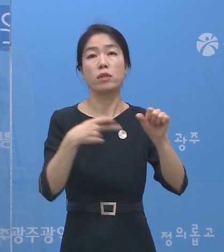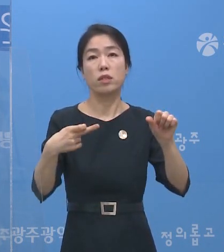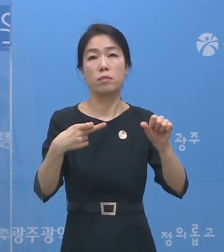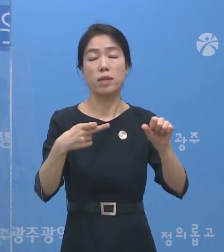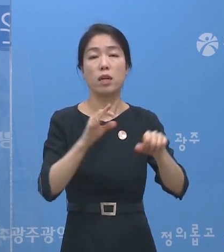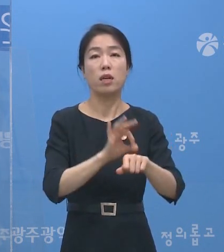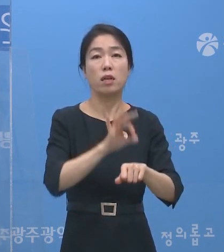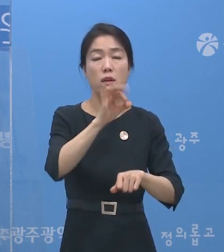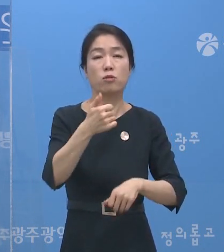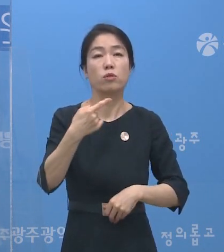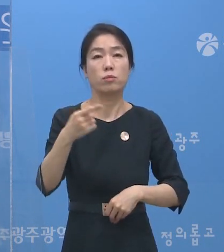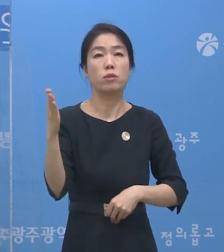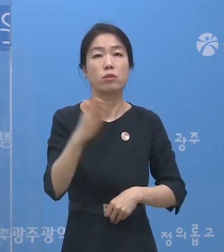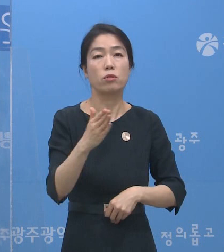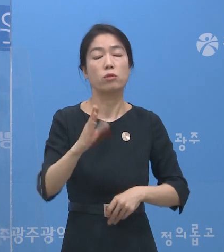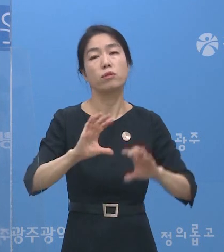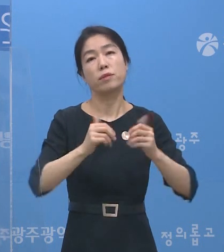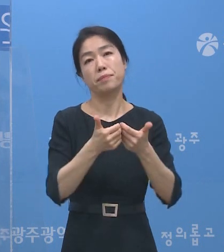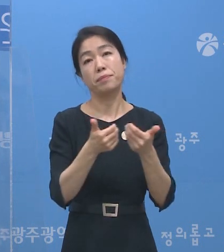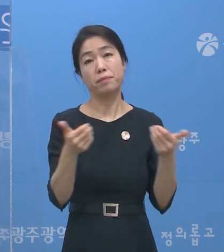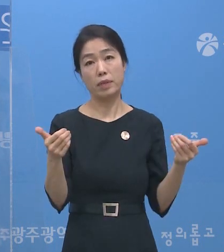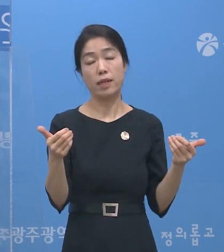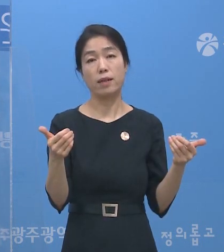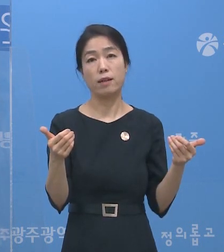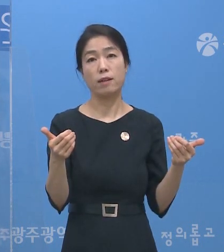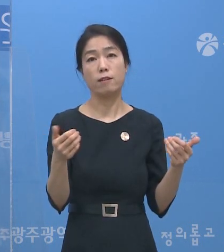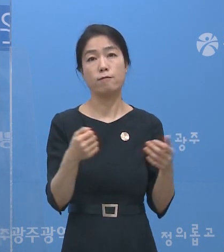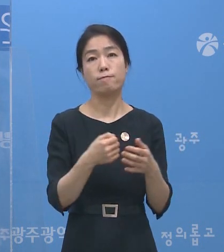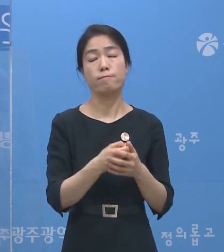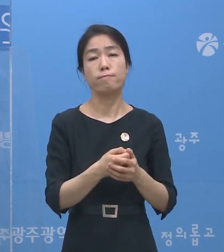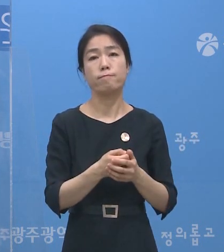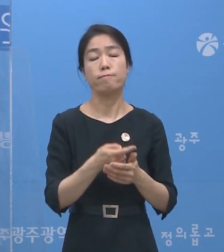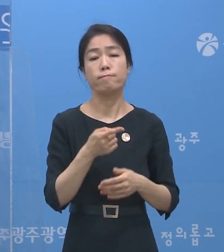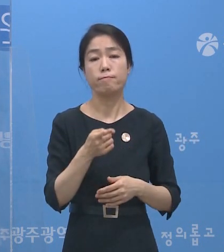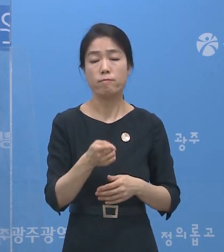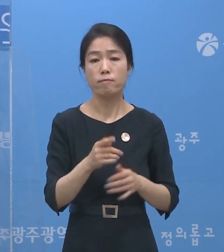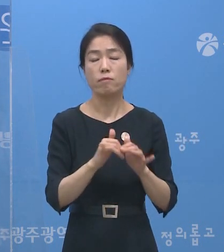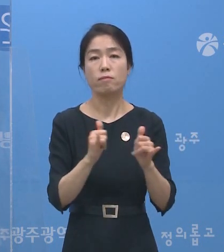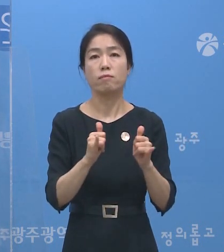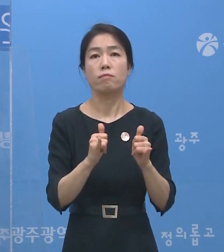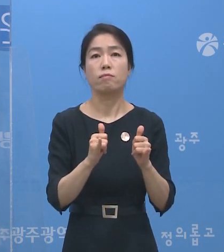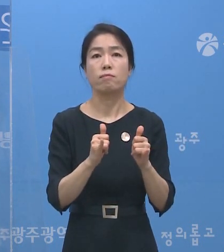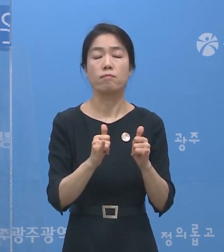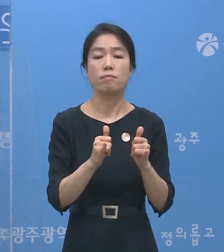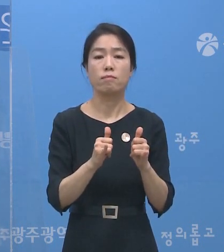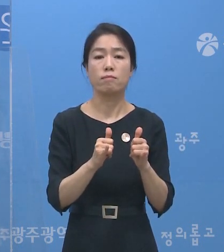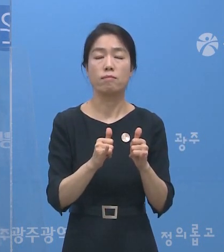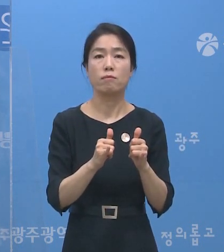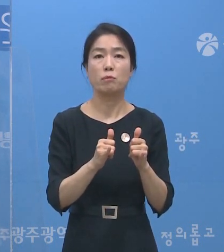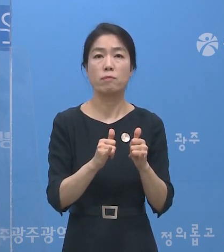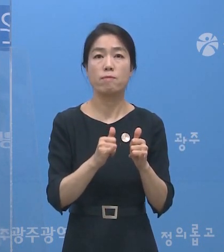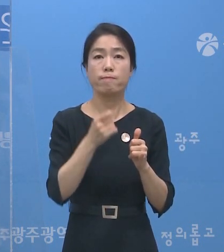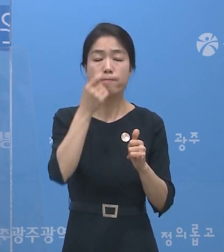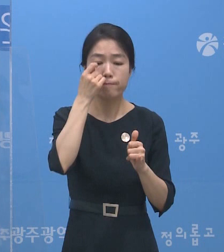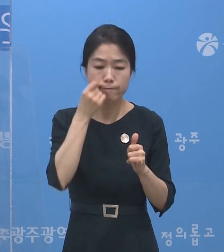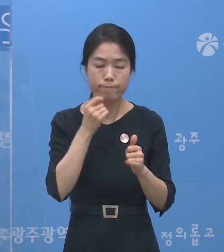51분경 사망하셨습니다. 사망하신 분께 애도를 파하고